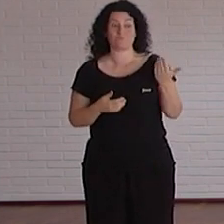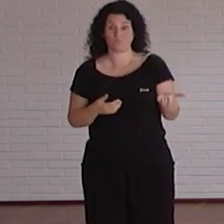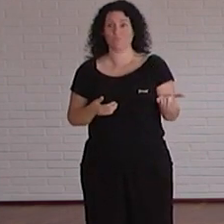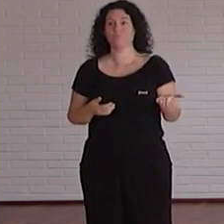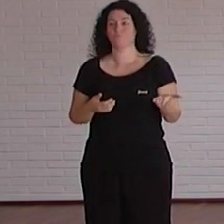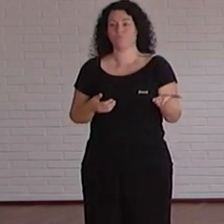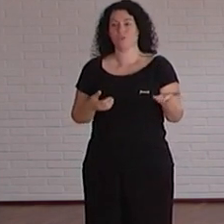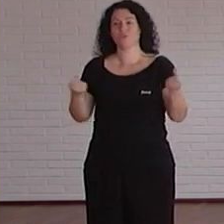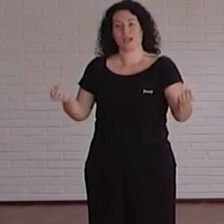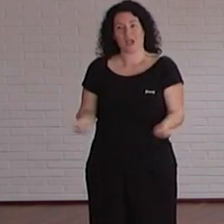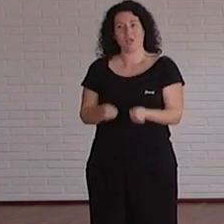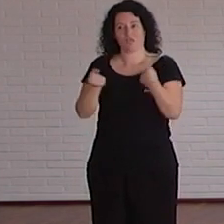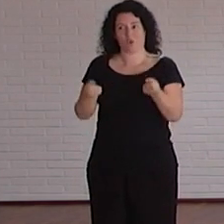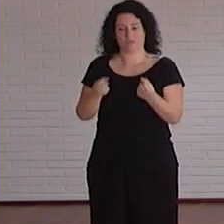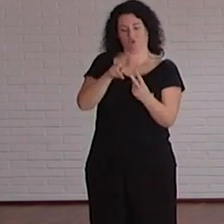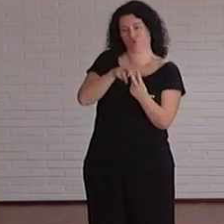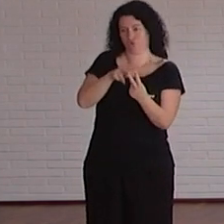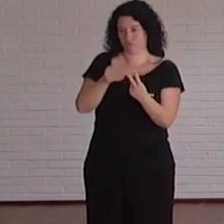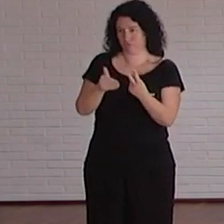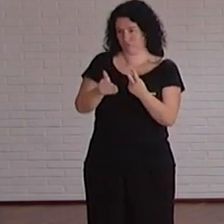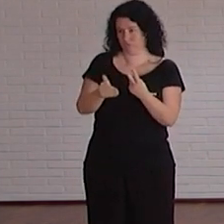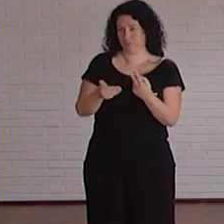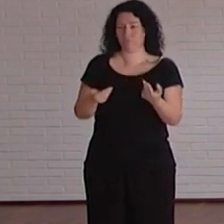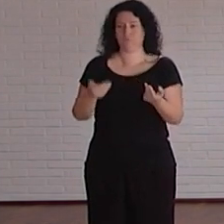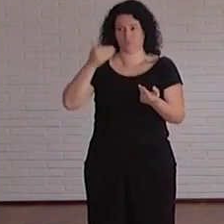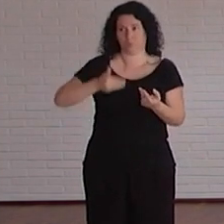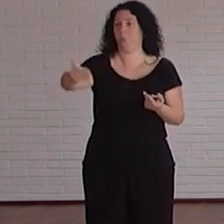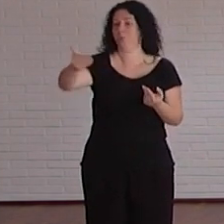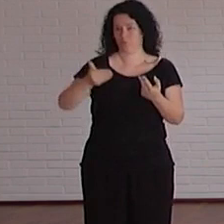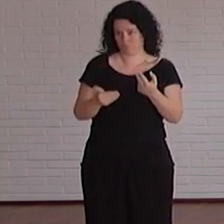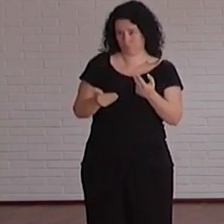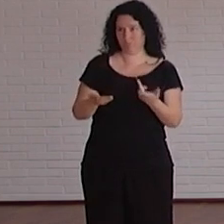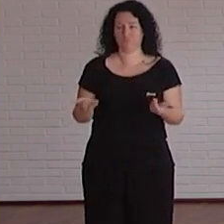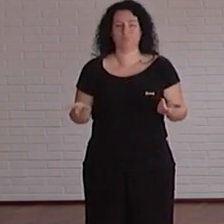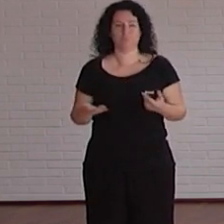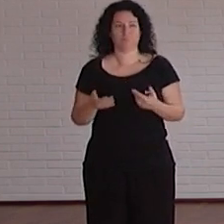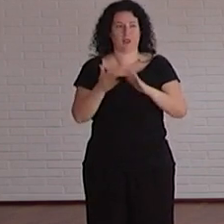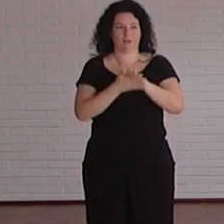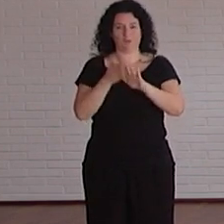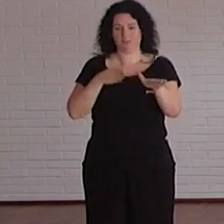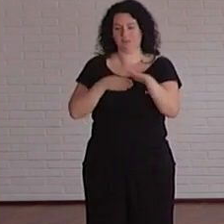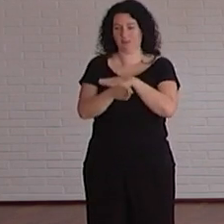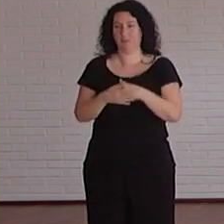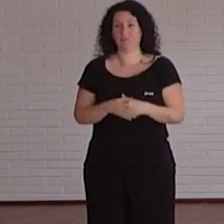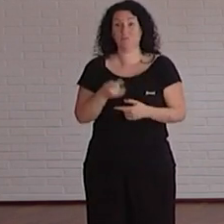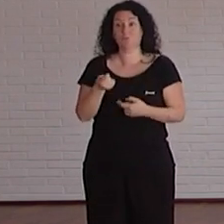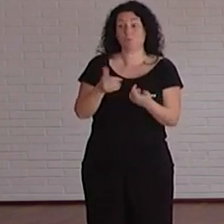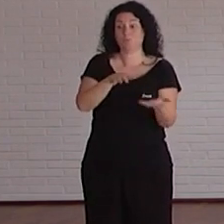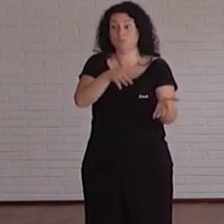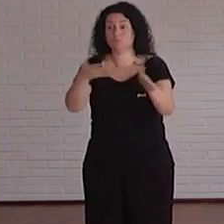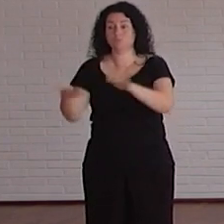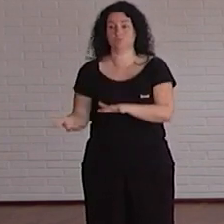las dos acciones que tenemos así a corto plazo de futuro del tema de la accesibilidad porque se van a incorporar